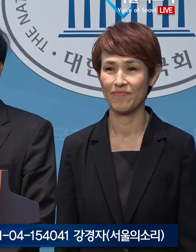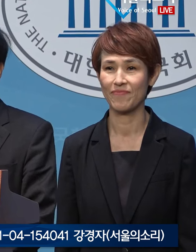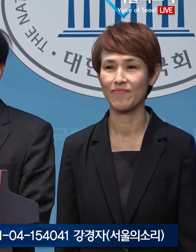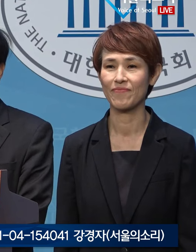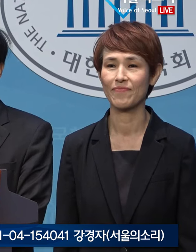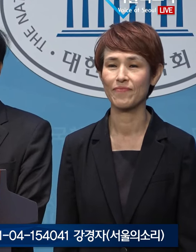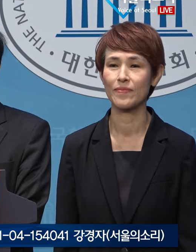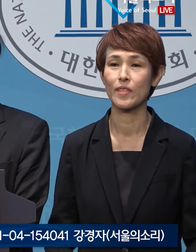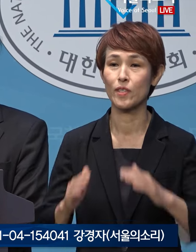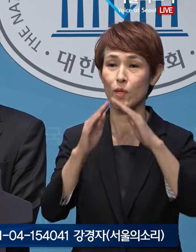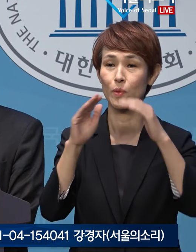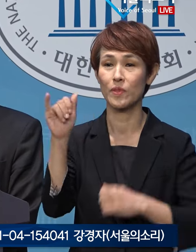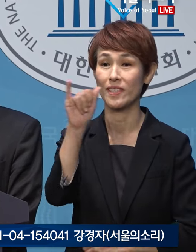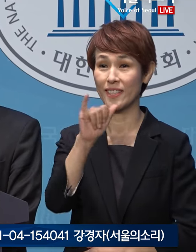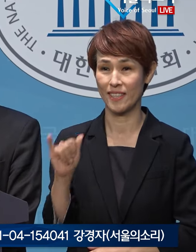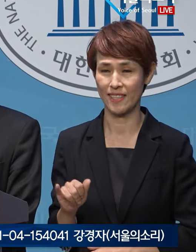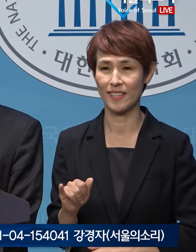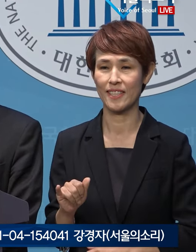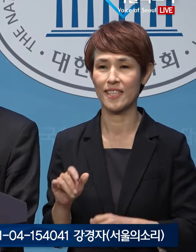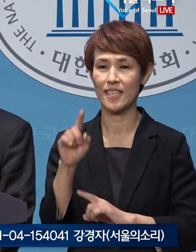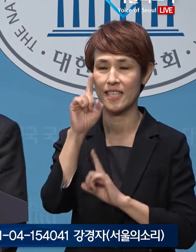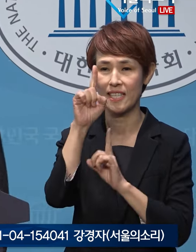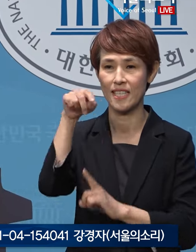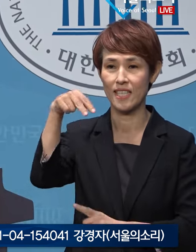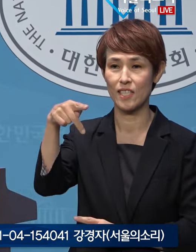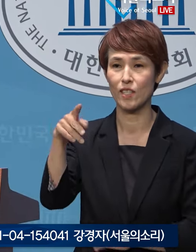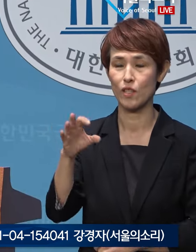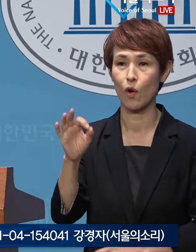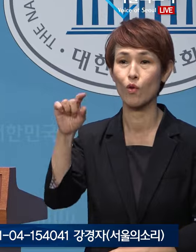민주당 전주국 국회의원 이성윤입니다.